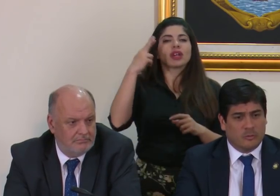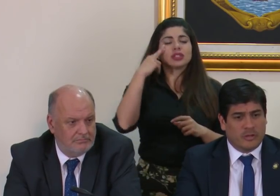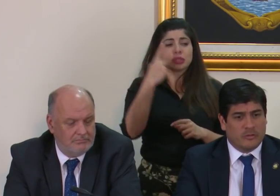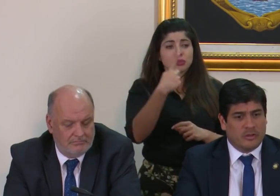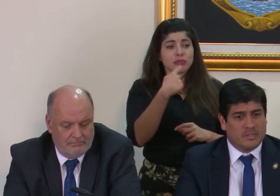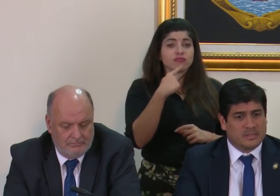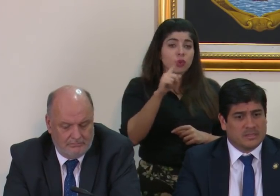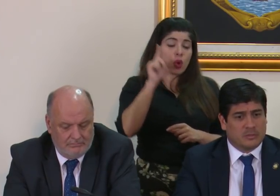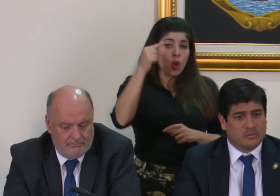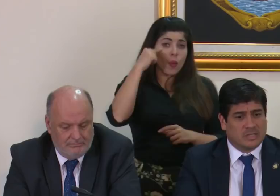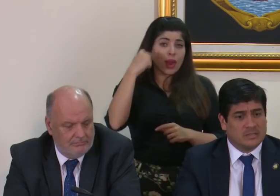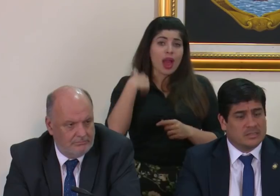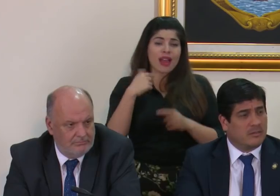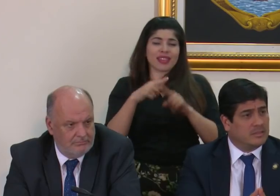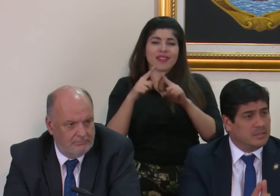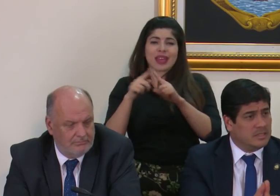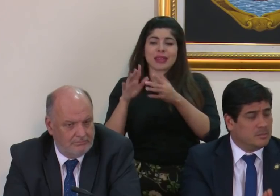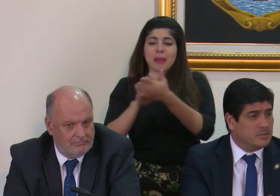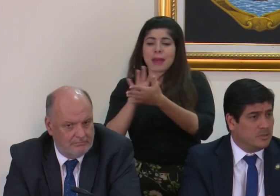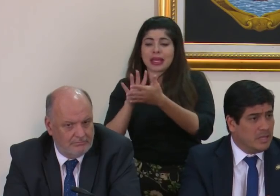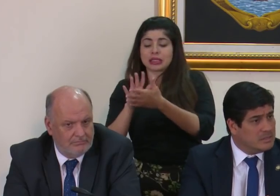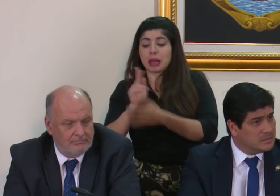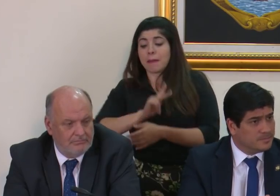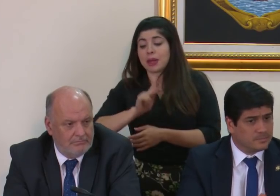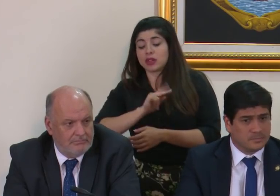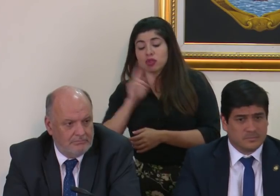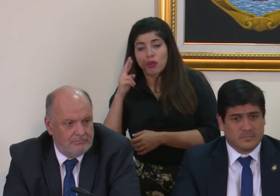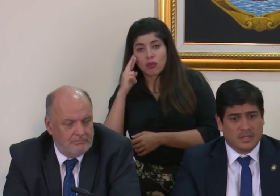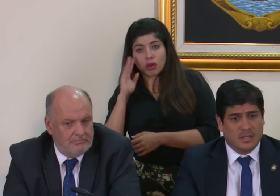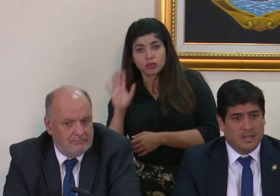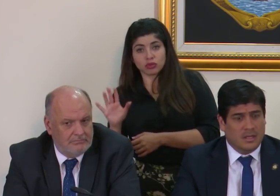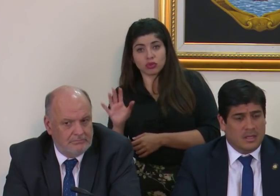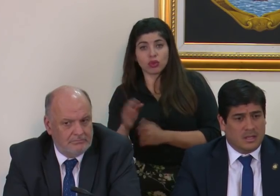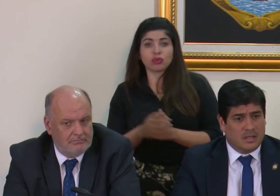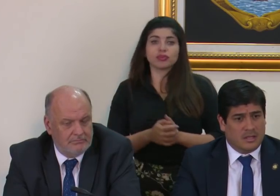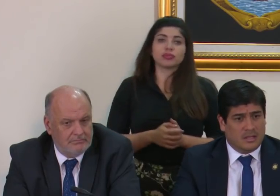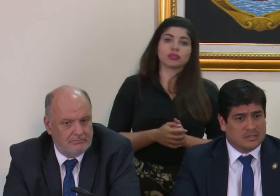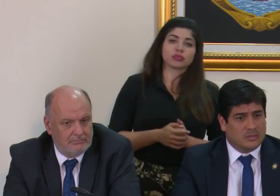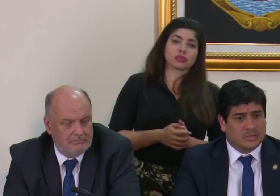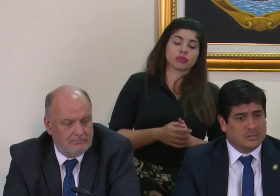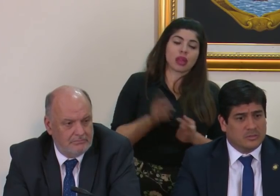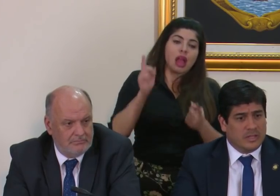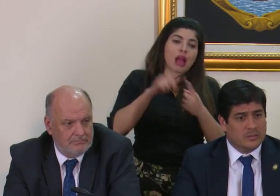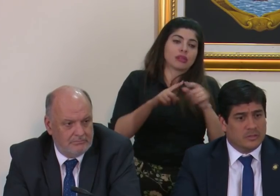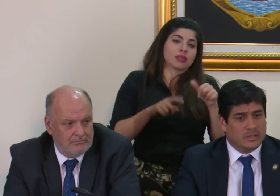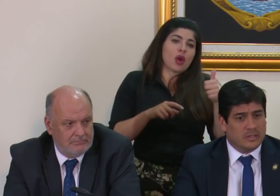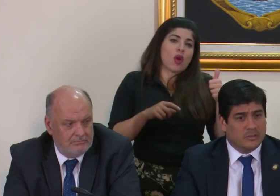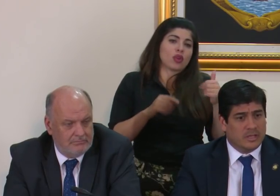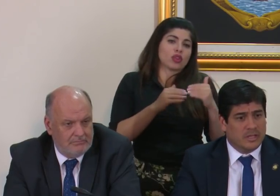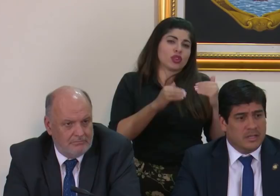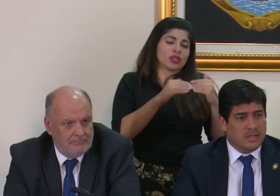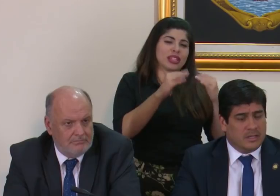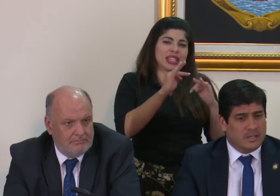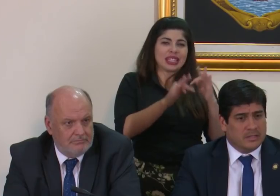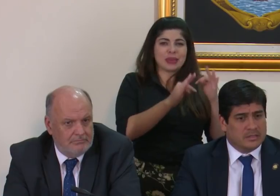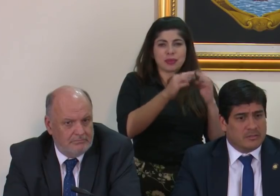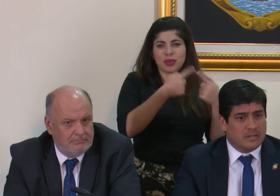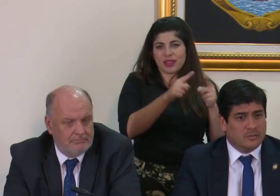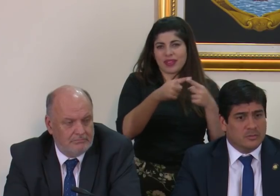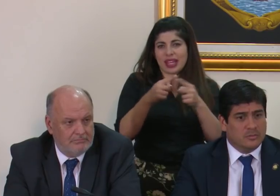en un gobierno hay una mezcla de circunstancias que van desde las personales hasta otras de otro índole y creo que